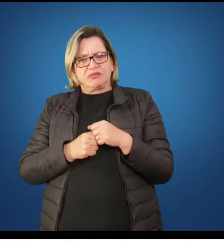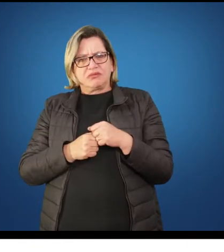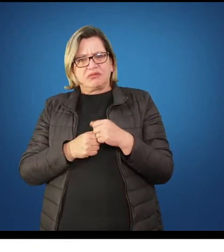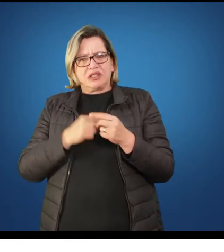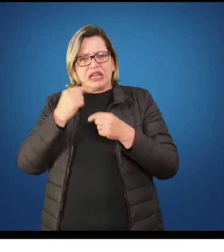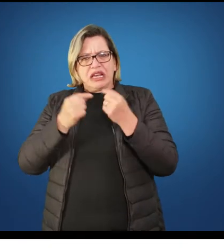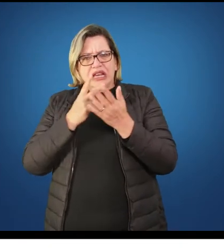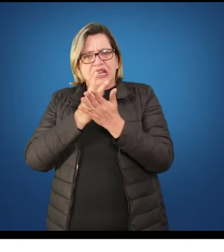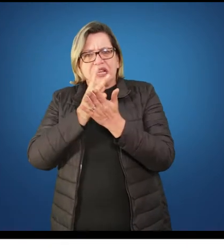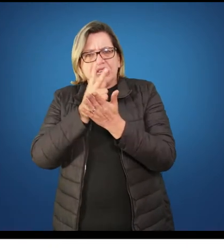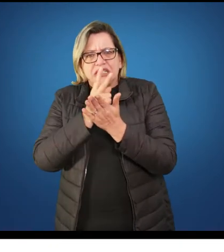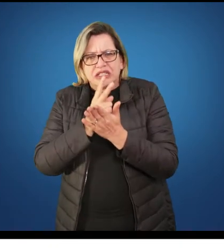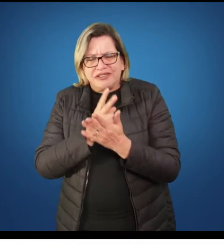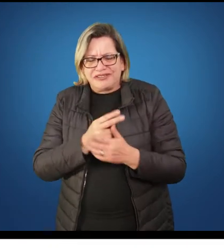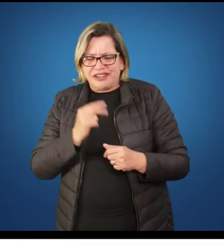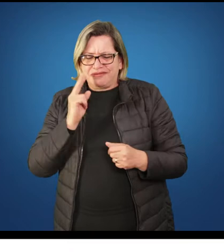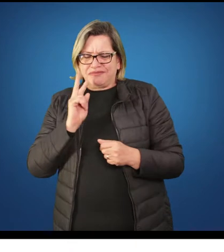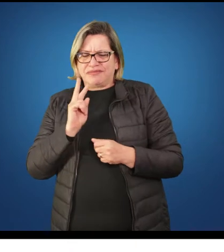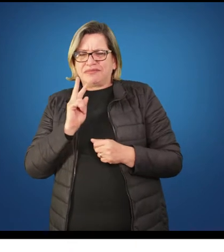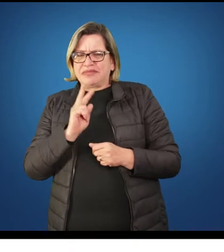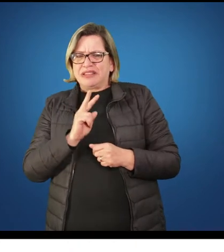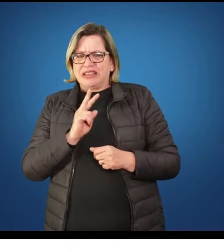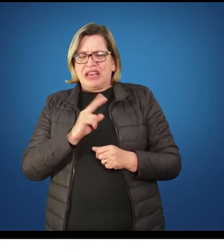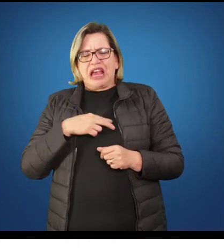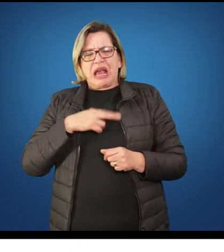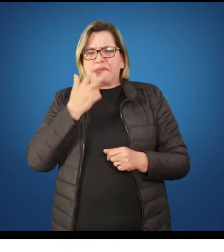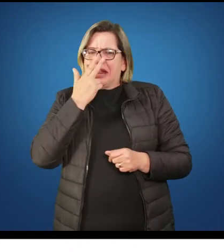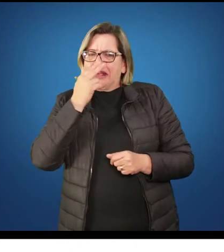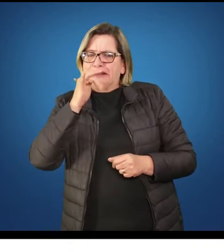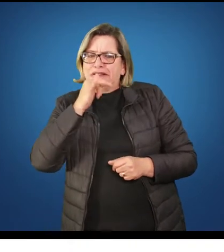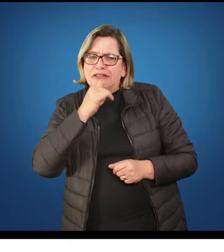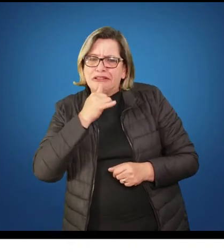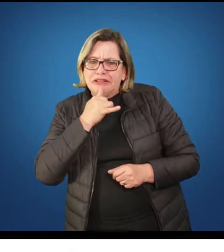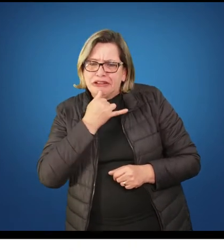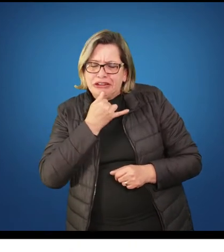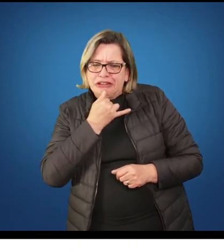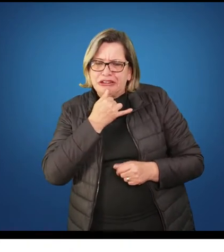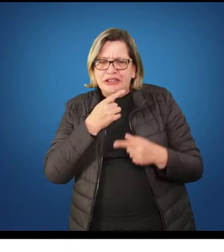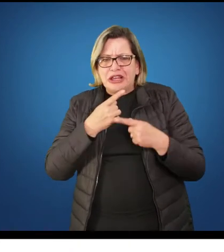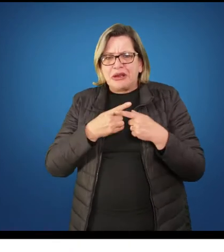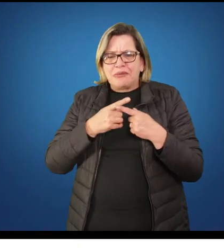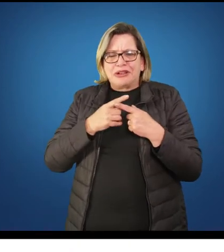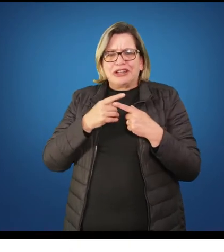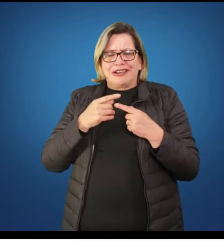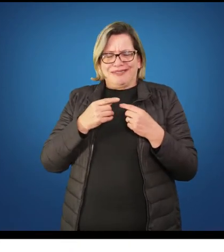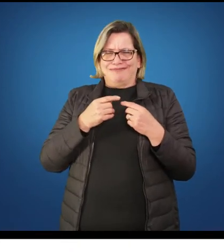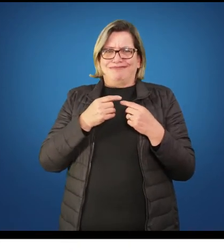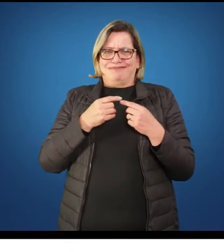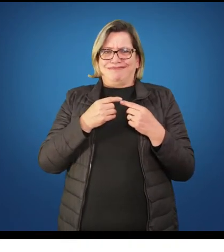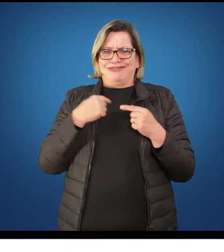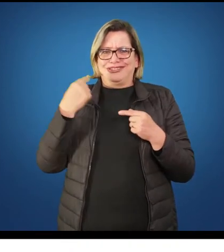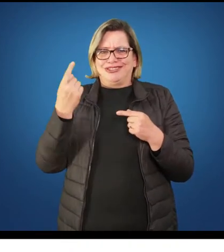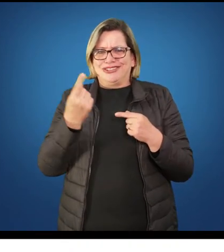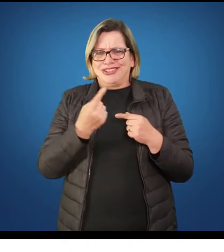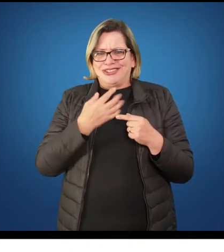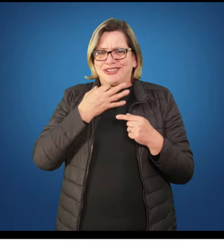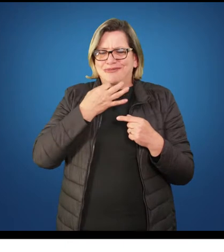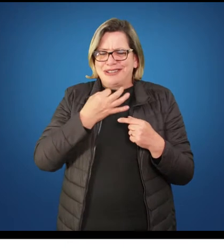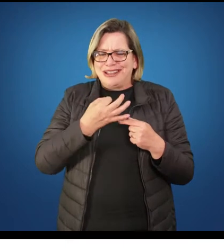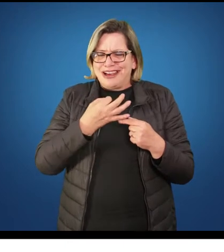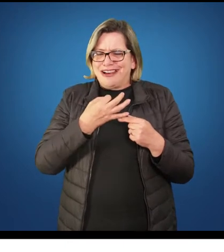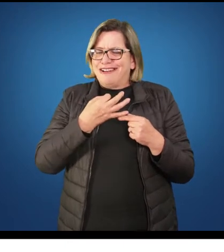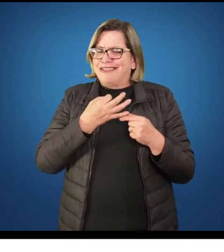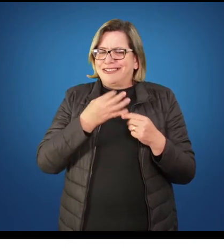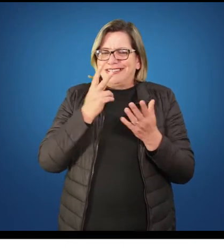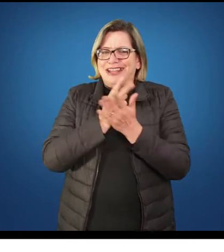vai se comunicar com a gente. Ela entende de formas diferentes aquilo que nós temos no nosso meio, mas ela também